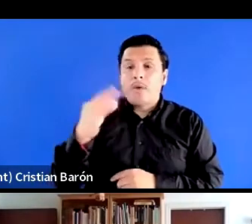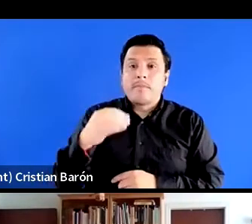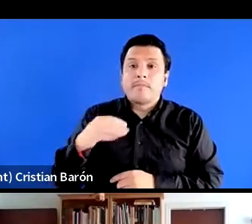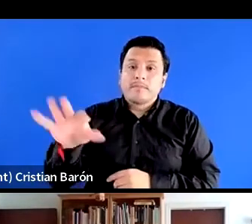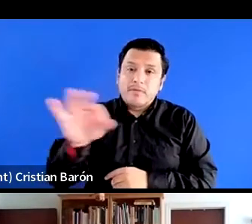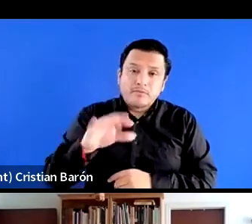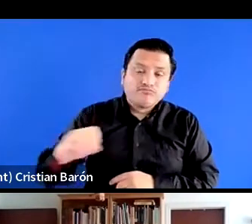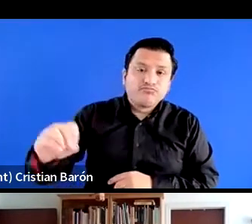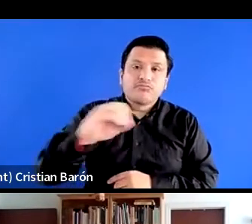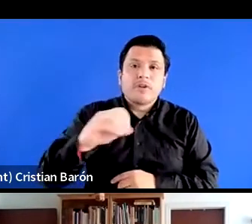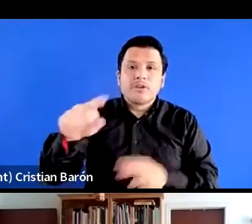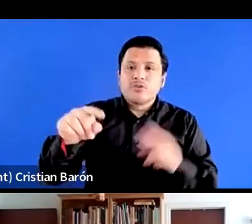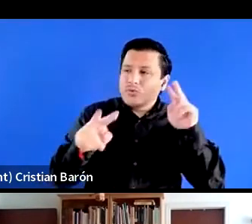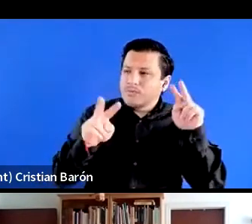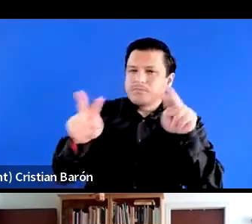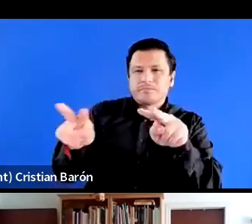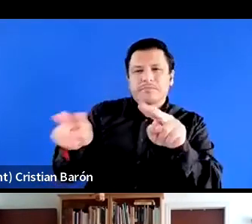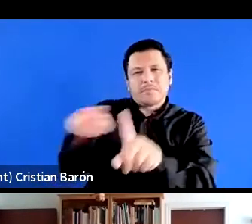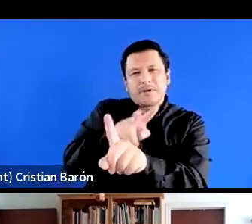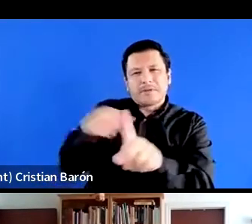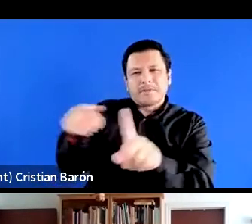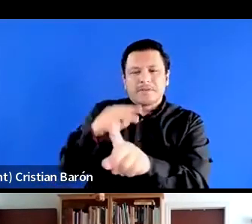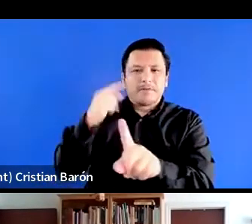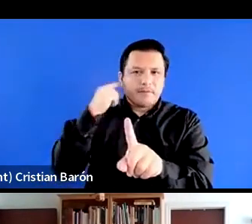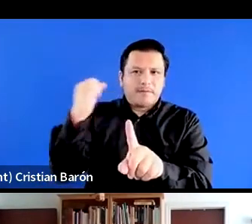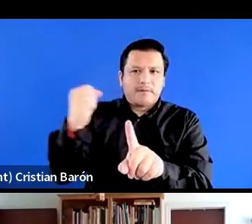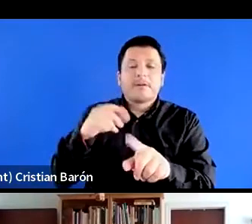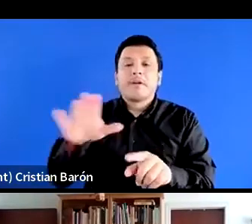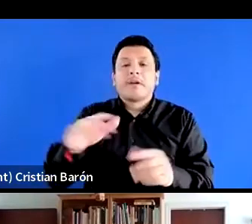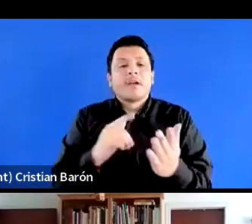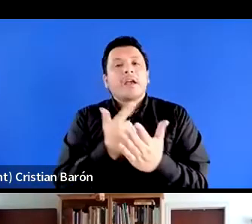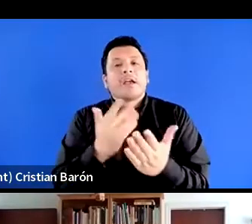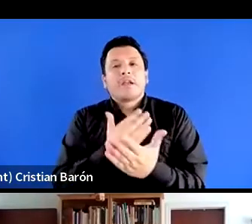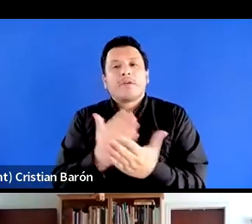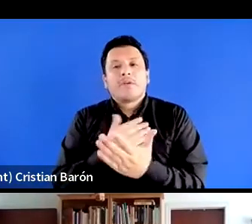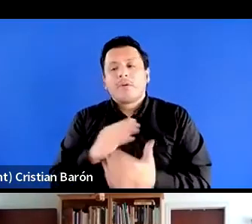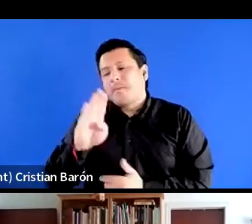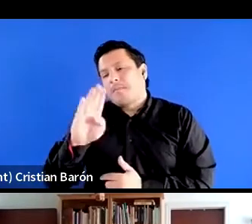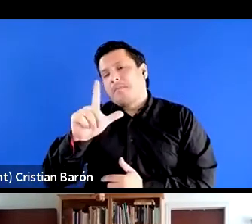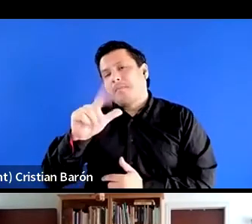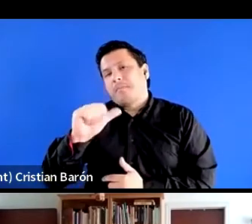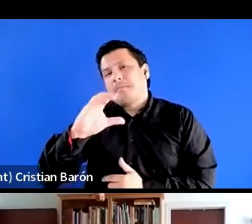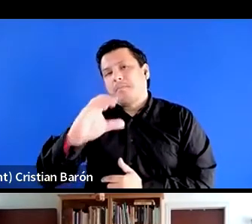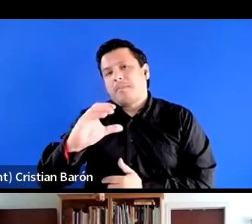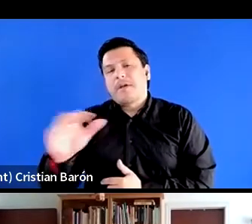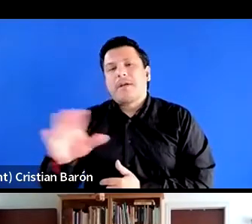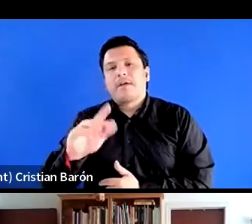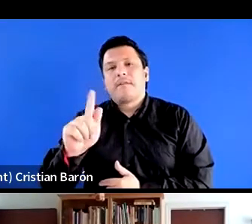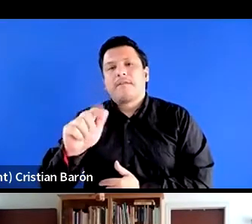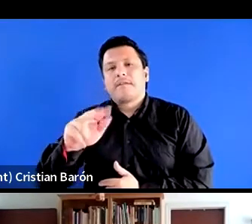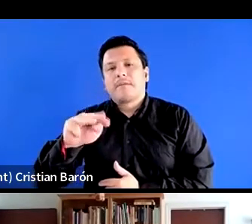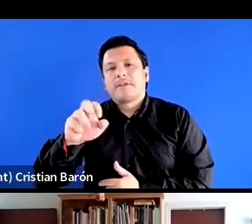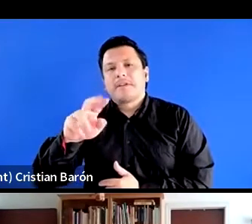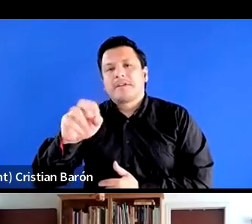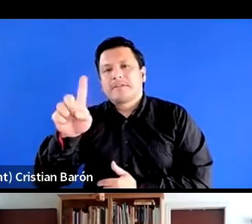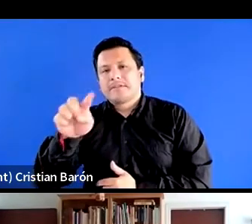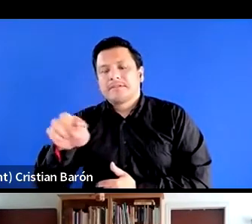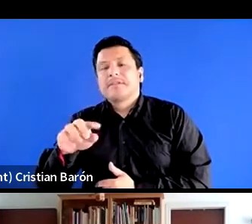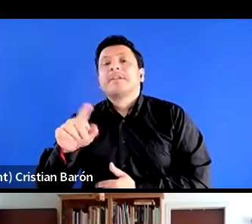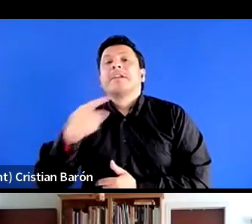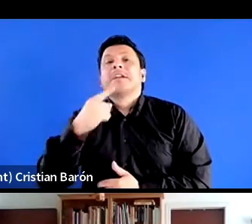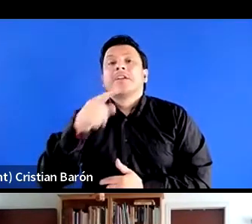perspectiva feminista. Es editora del libro Black Feminism, teoría crítica, violencia y racismo,